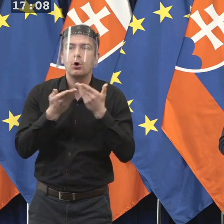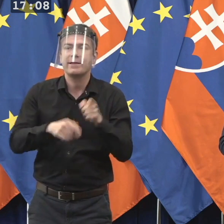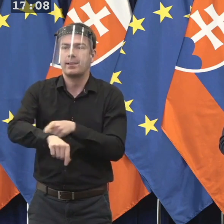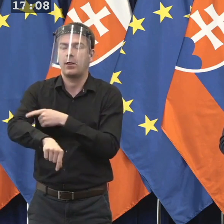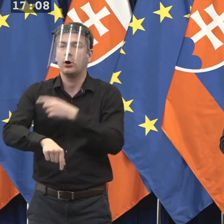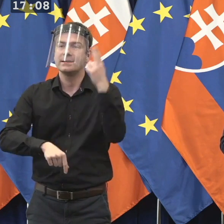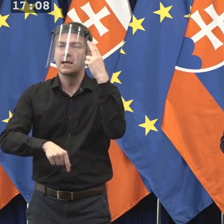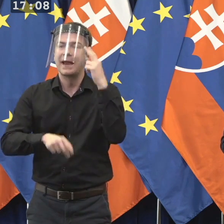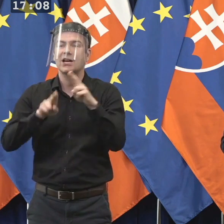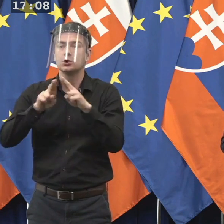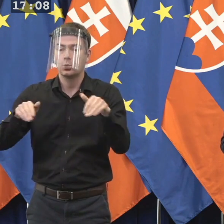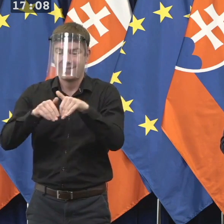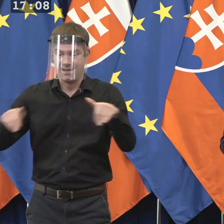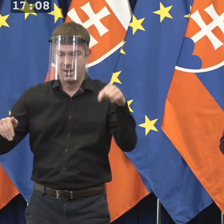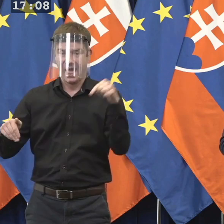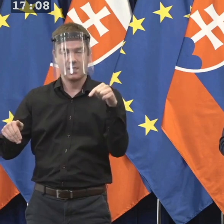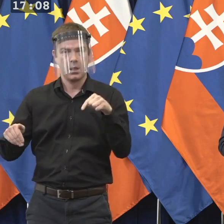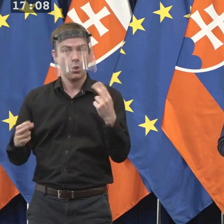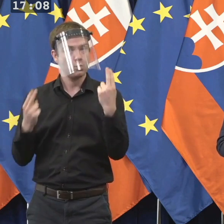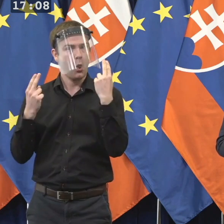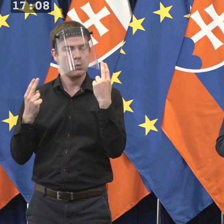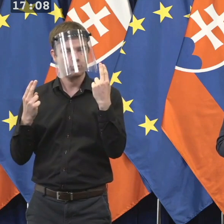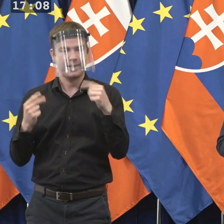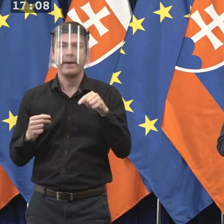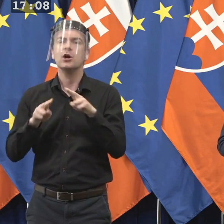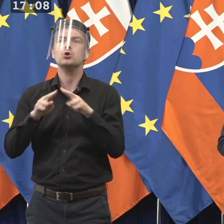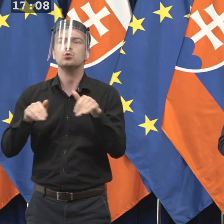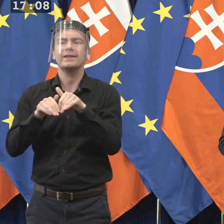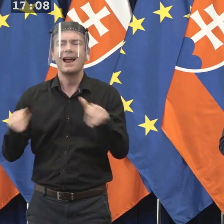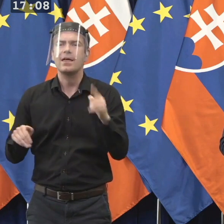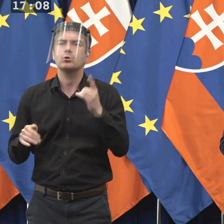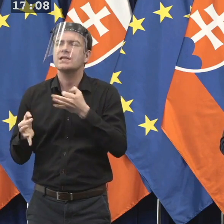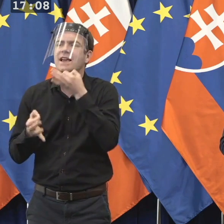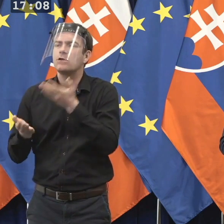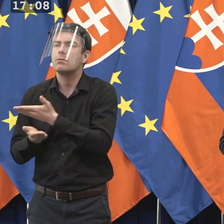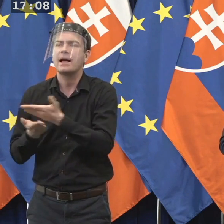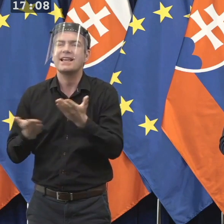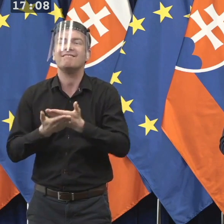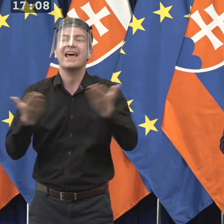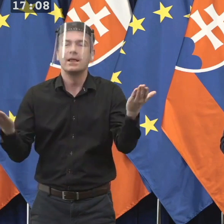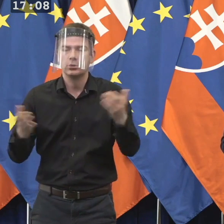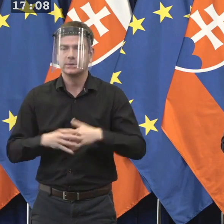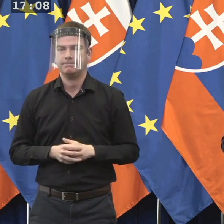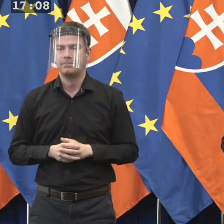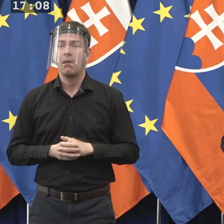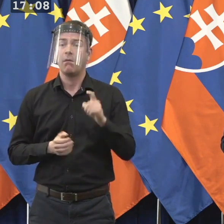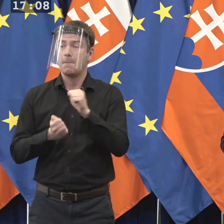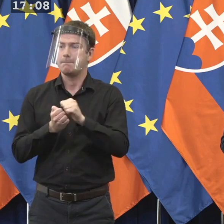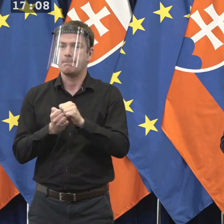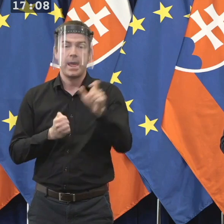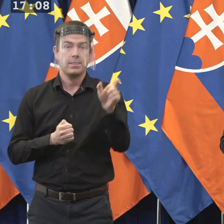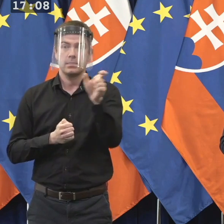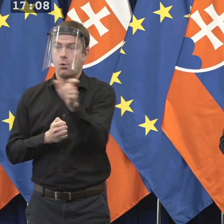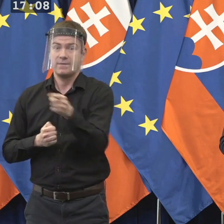informácia a smerom k verejnosti a môže jednak verejnosť a jednak médiá vnímať, že súdnu radu vnímame ako